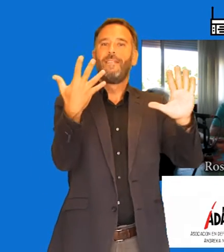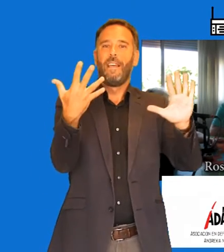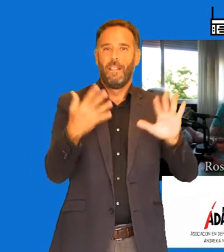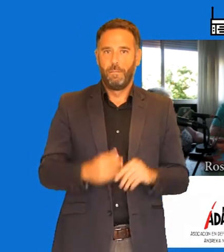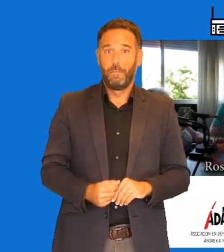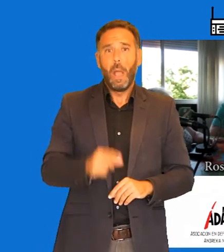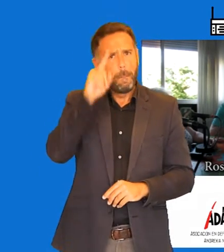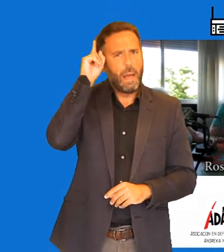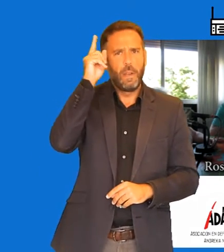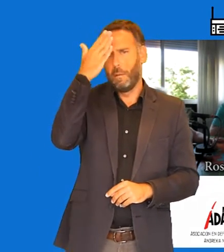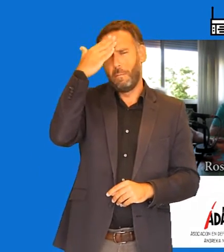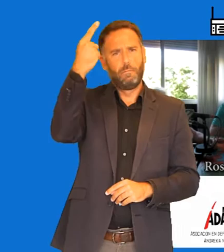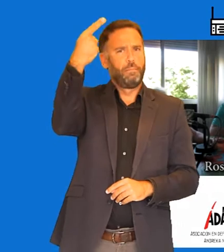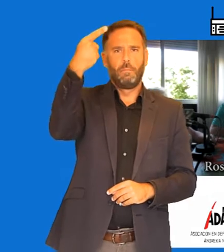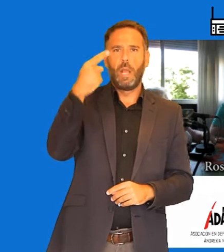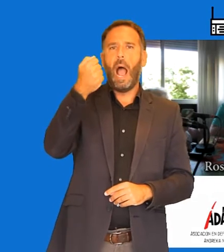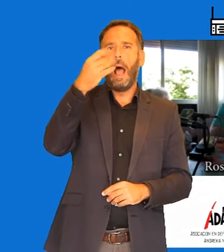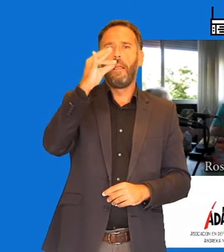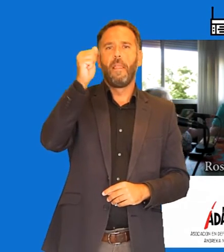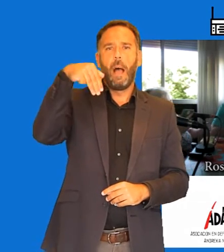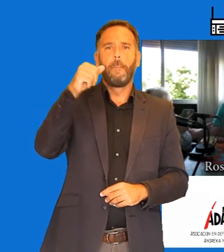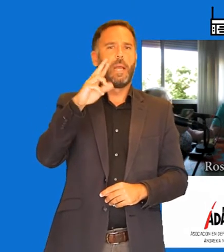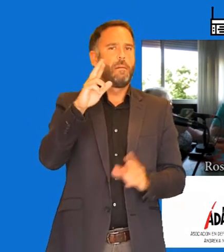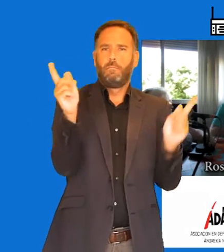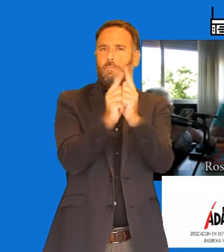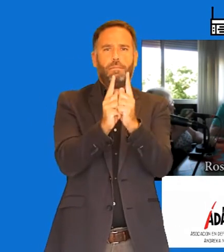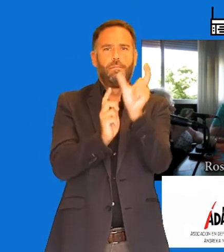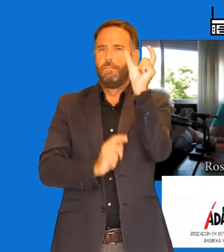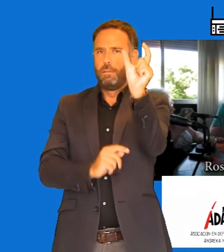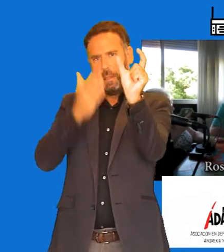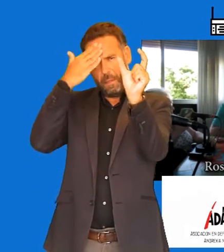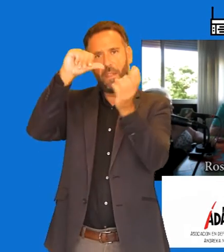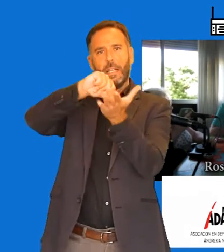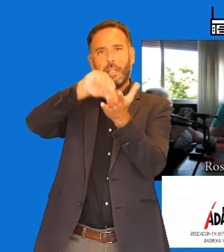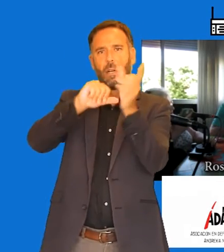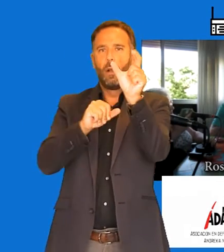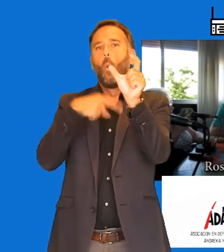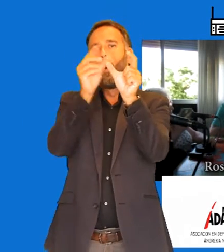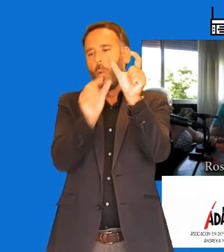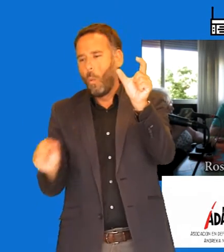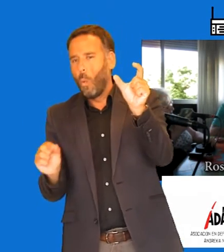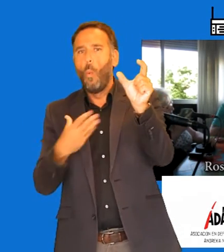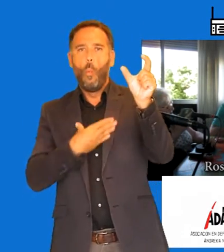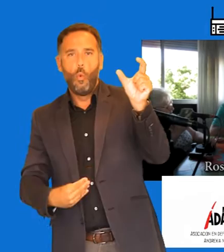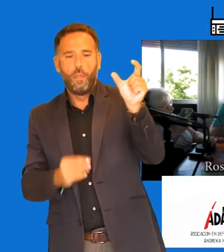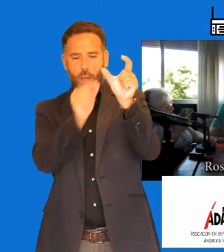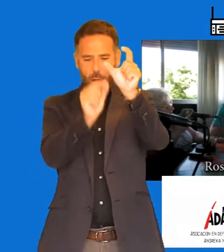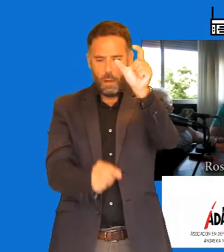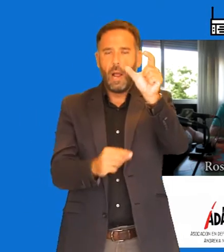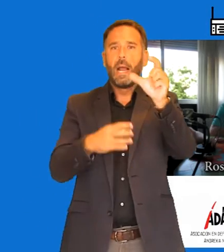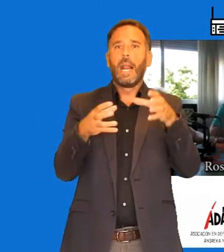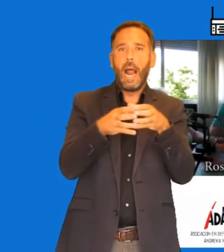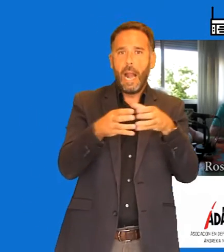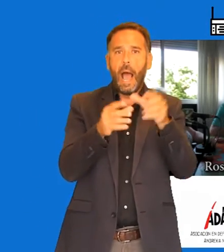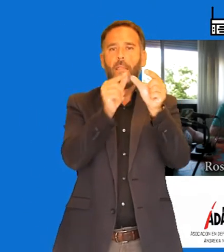es Adaner. Eso no es Adaner Madrid, no es. Adaner es Madrid. Luego está Adaner Murcia, Adaner Granada, Adaner Abacete,